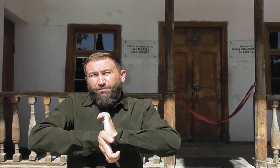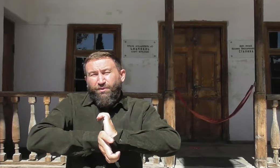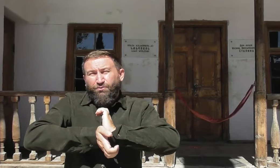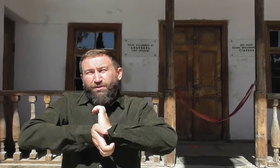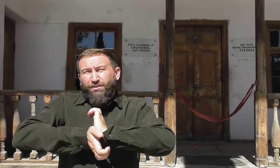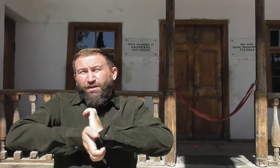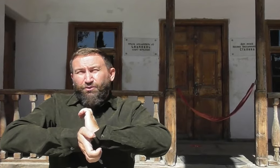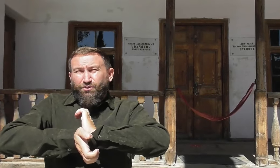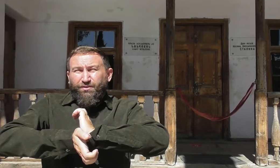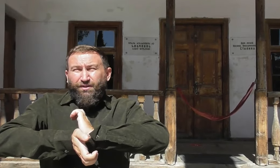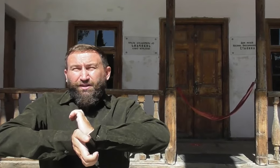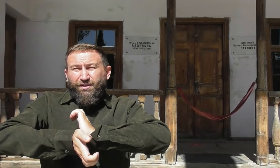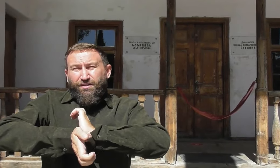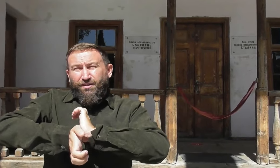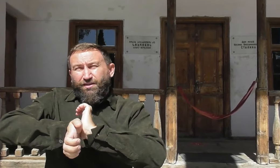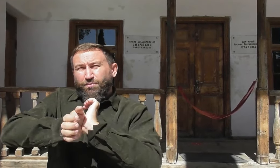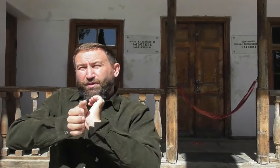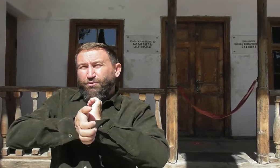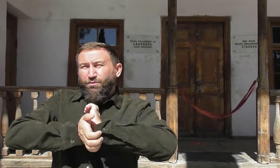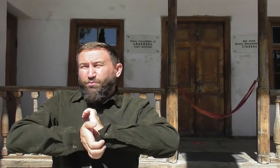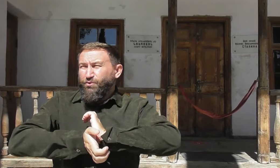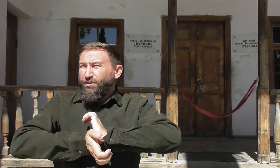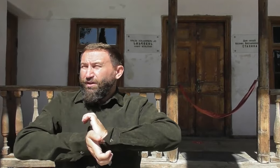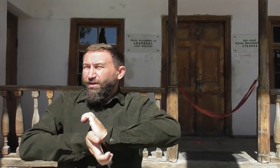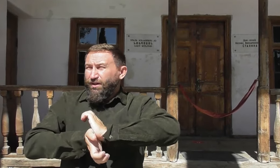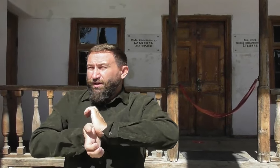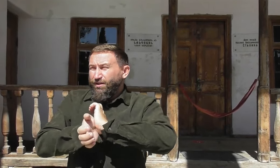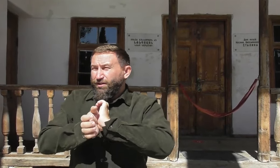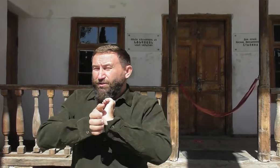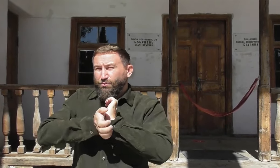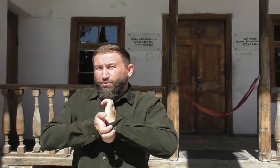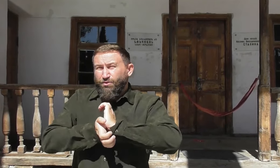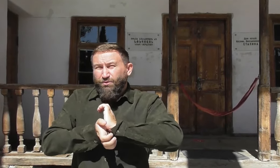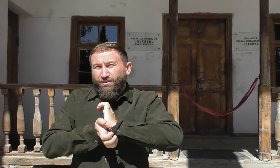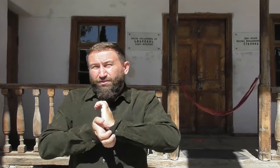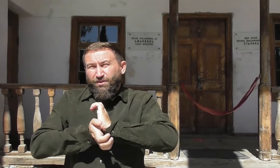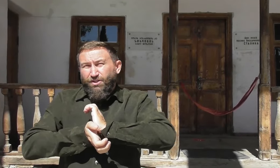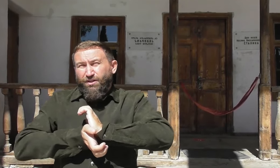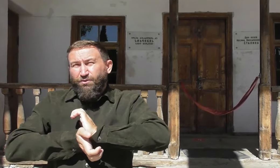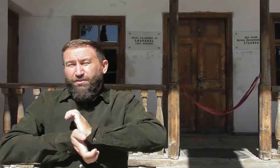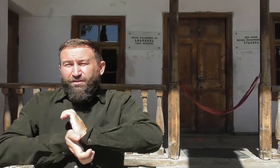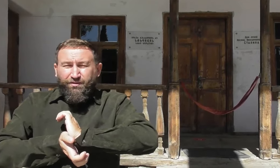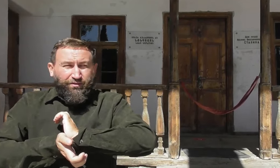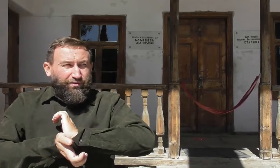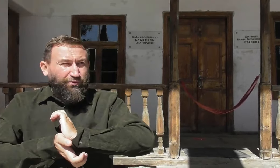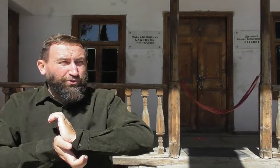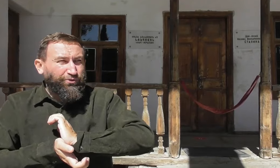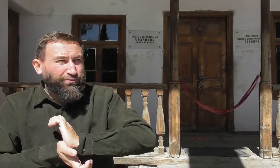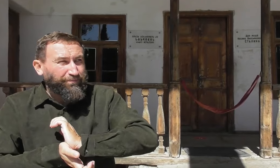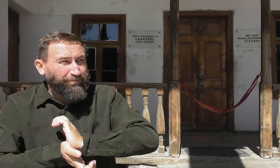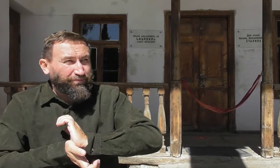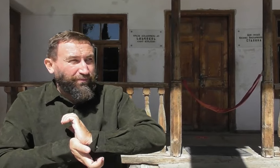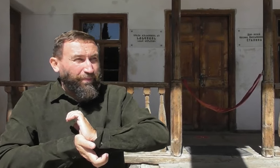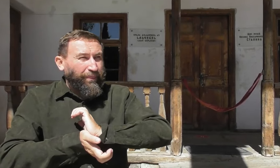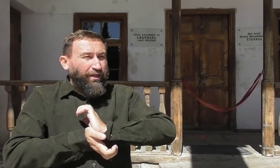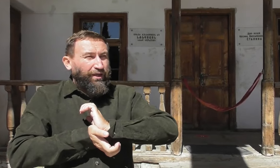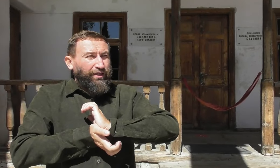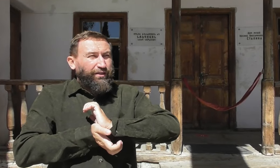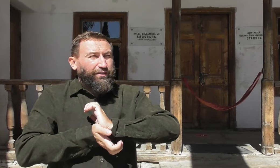Ф, по сути, это одно явление, и они идут по кругу, крутятся, вращаются день и с ночью, и так